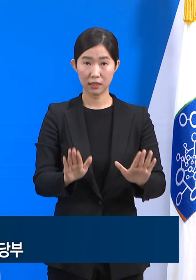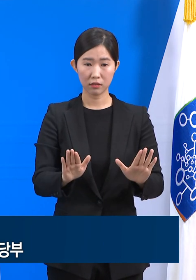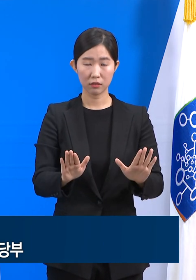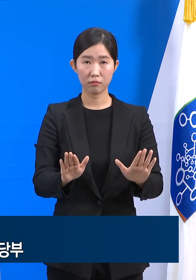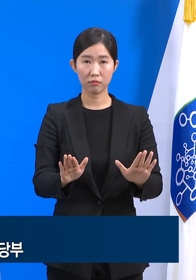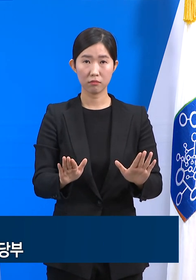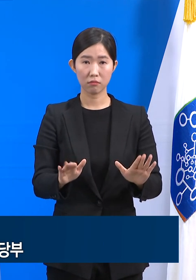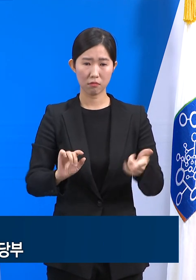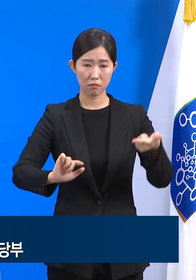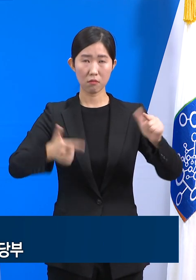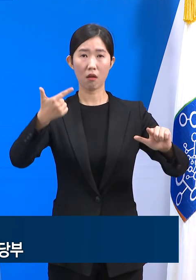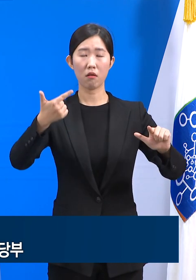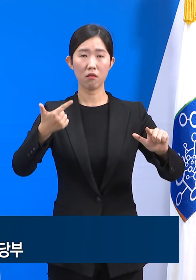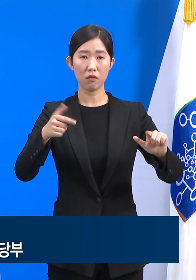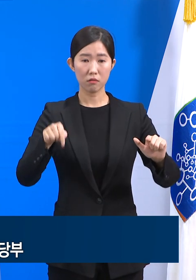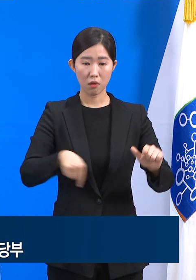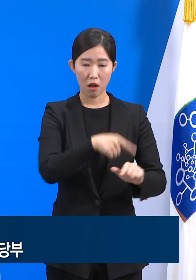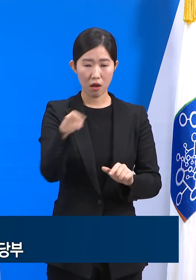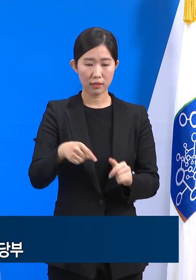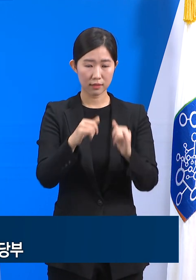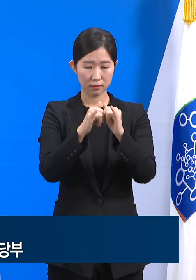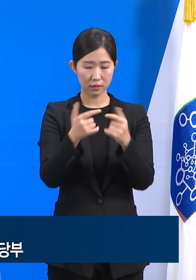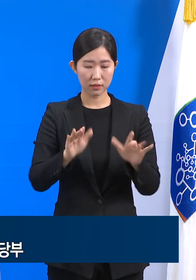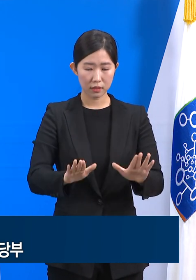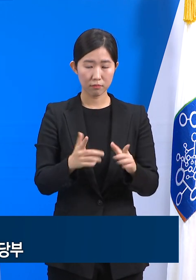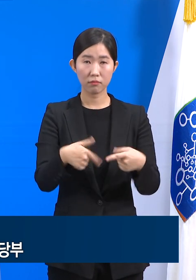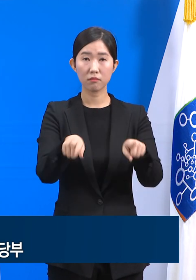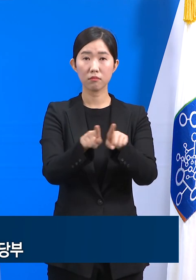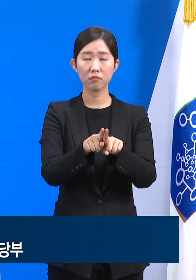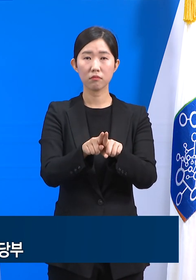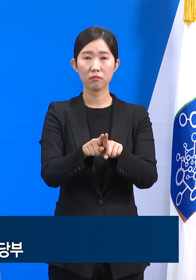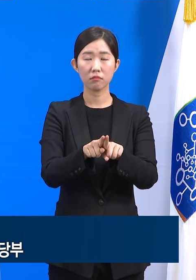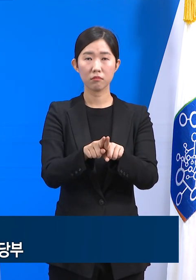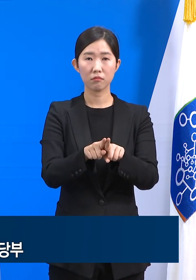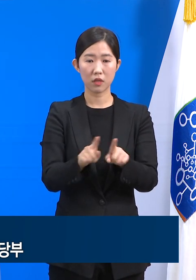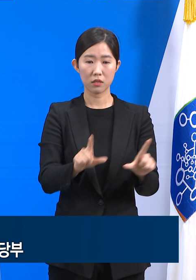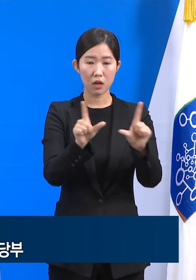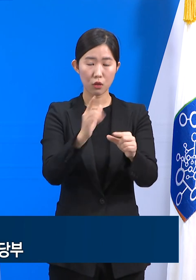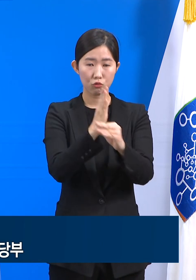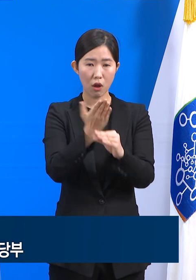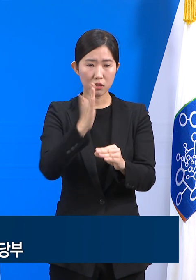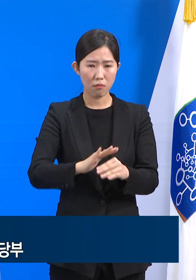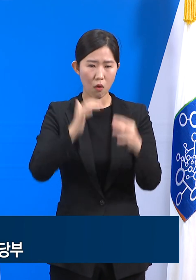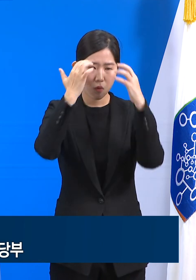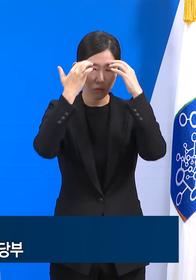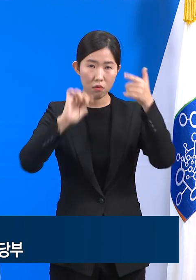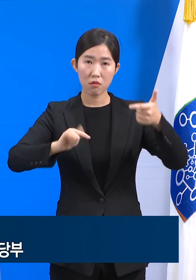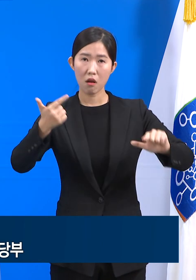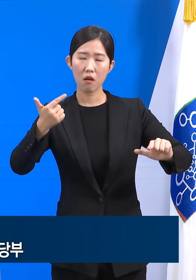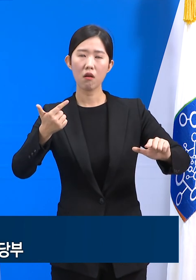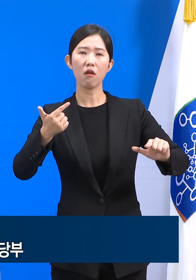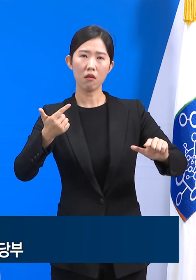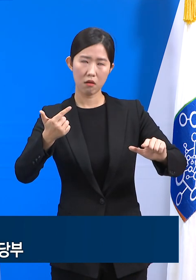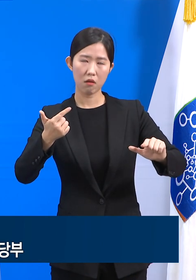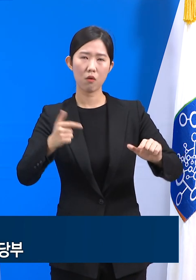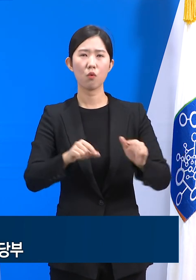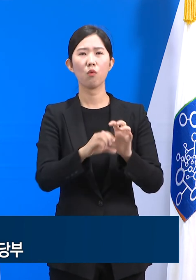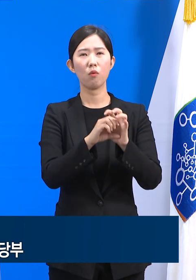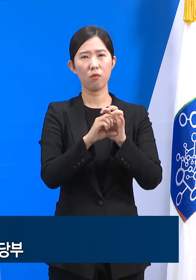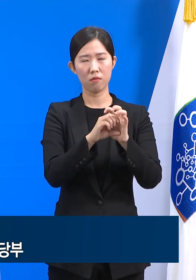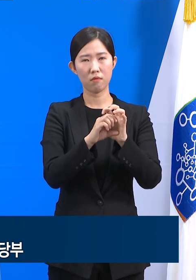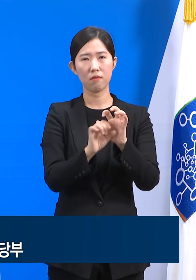다른 존재들이 공존하고 있다는 것은 코로나 바이러스라는 그런 병원체가 만들어낸 어떤 모순적 현실이기도 합니다.